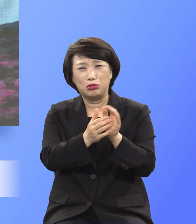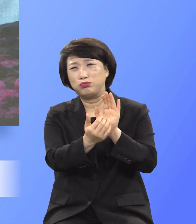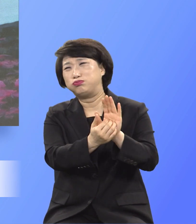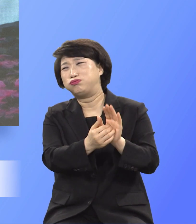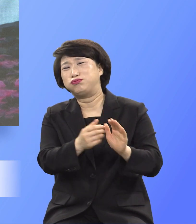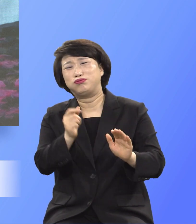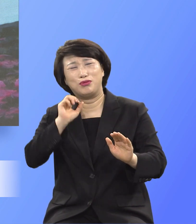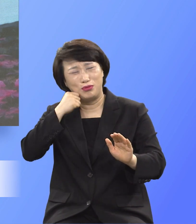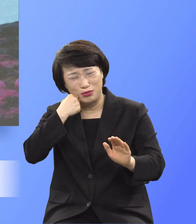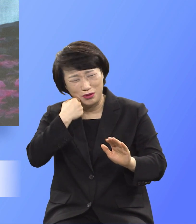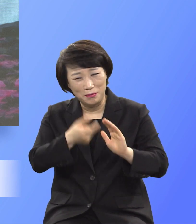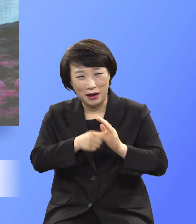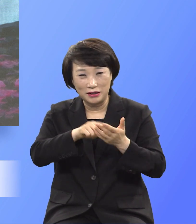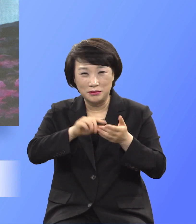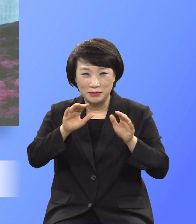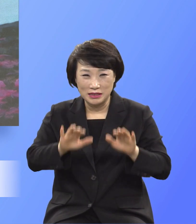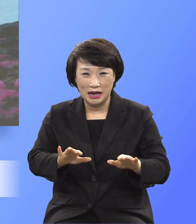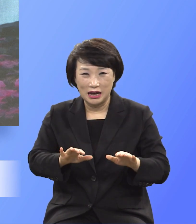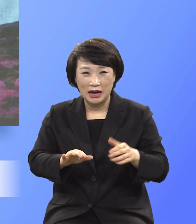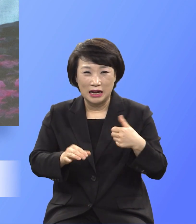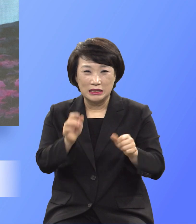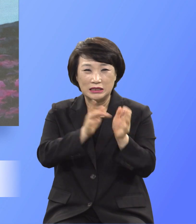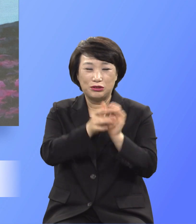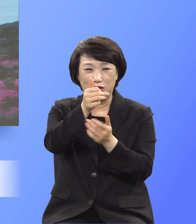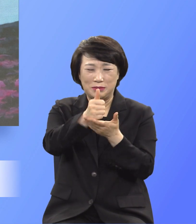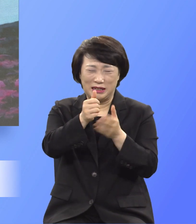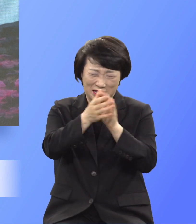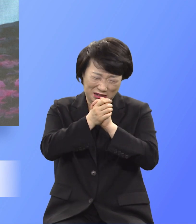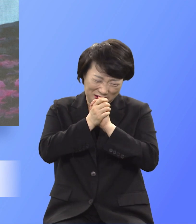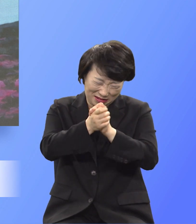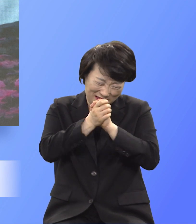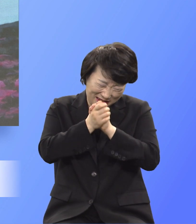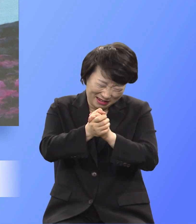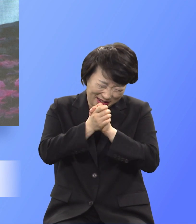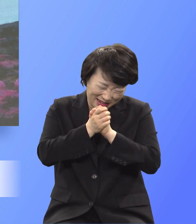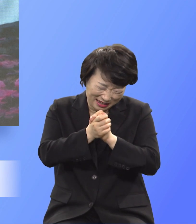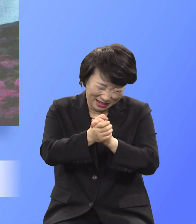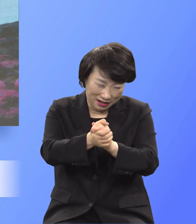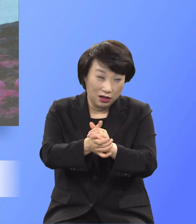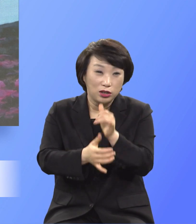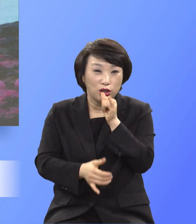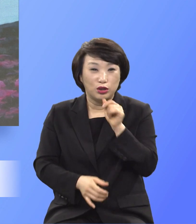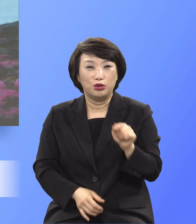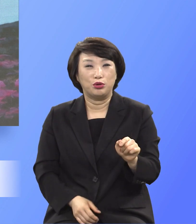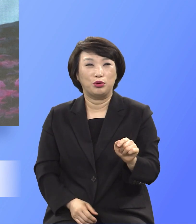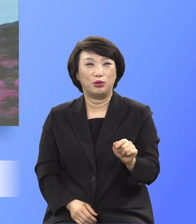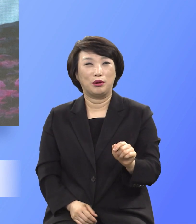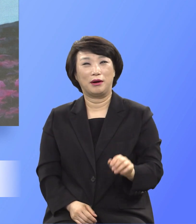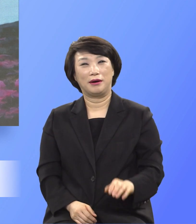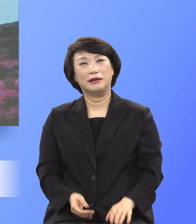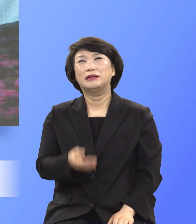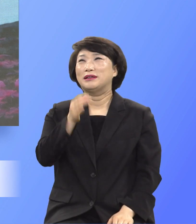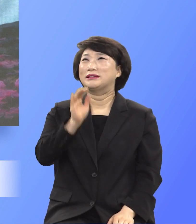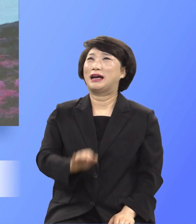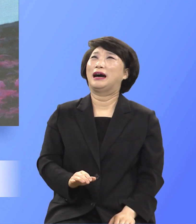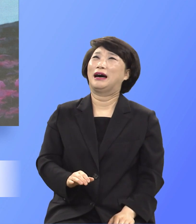만큼 그렇게 강하게 아버지 가슴을 울립니다. 그러나 하나님 아버지는